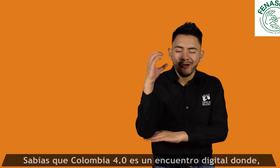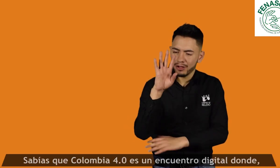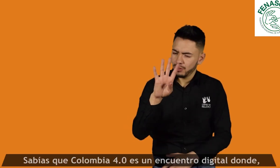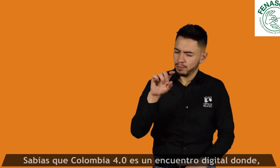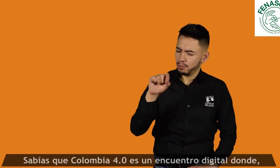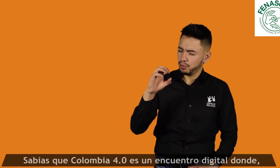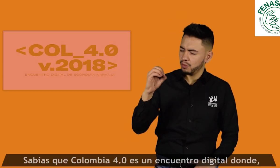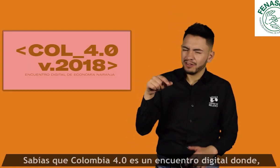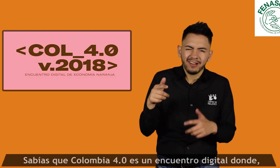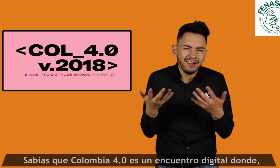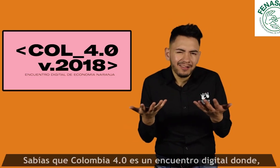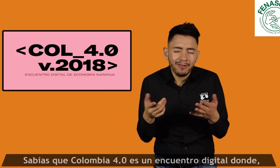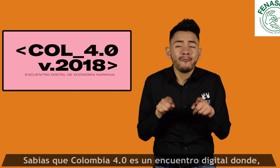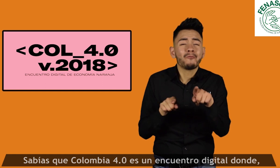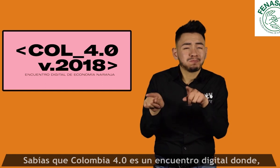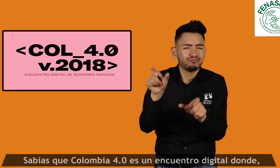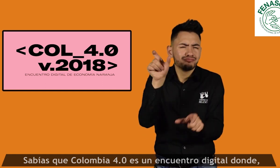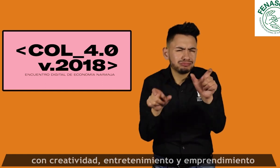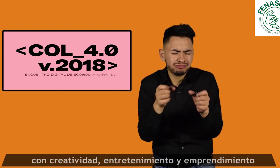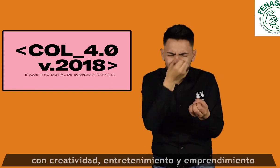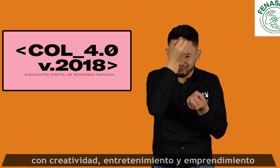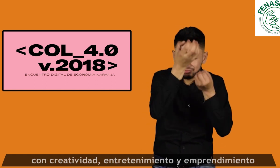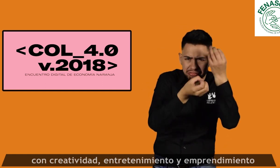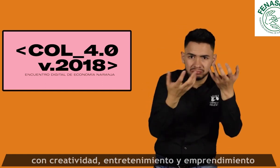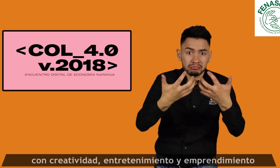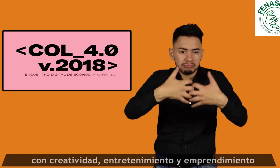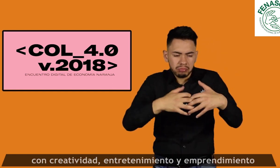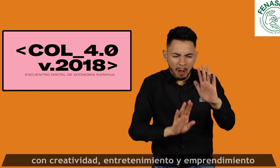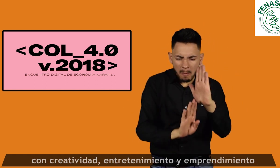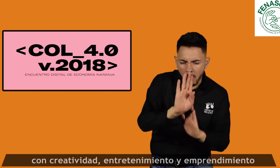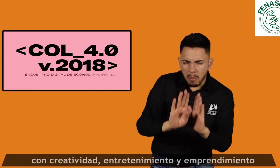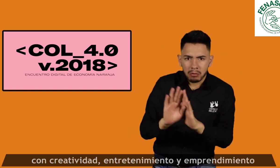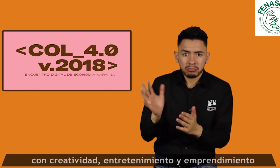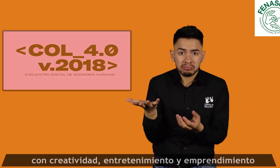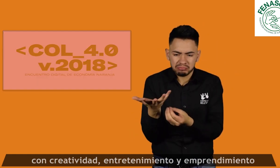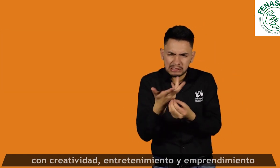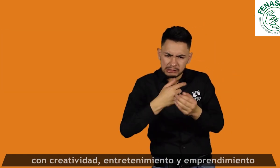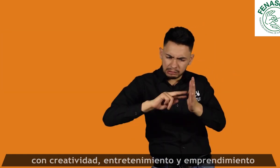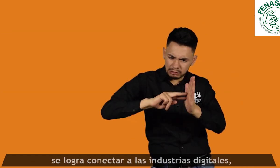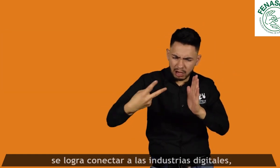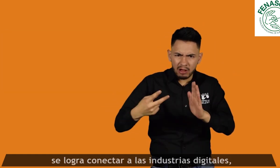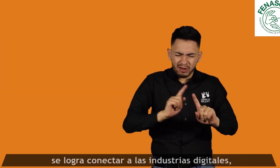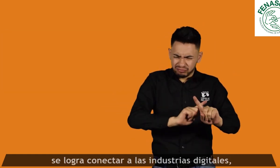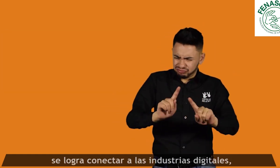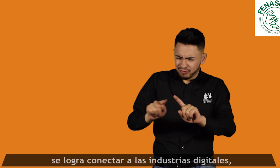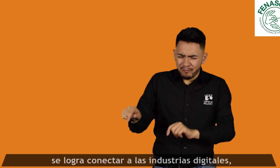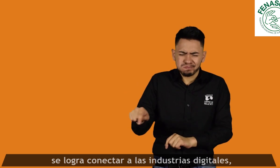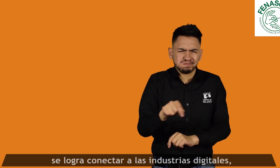¿Sabías que Colombia 4.0 es un encuentro digital donde con creatividad, entretenimiento y emprendimiento se logra